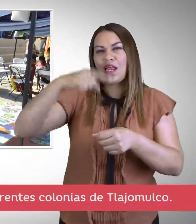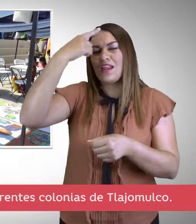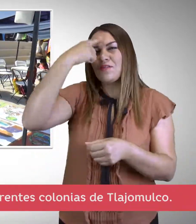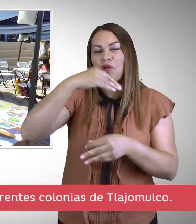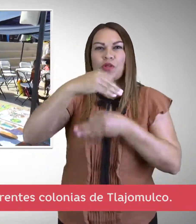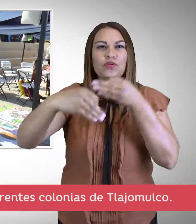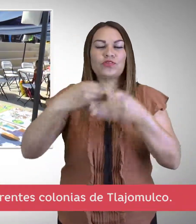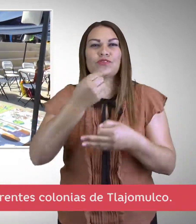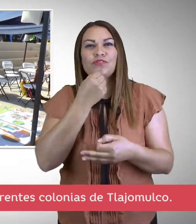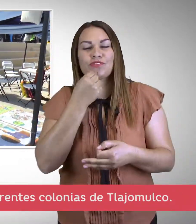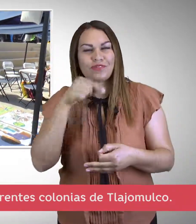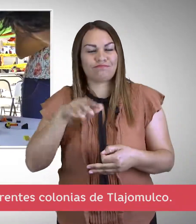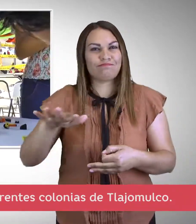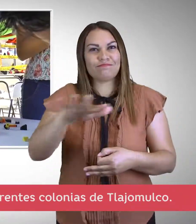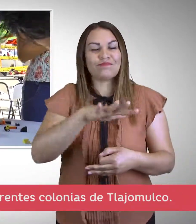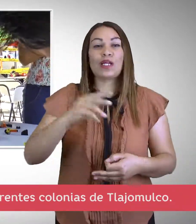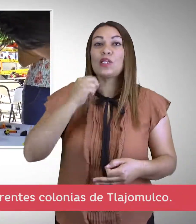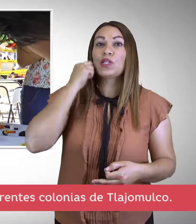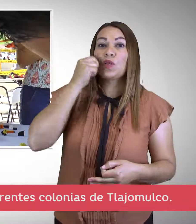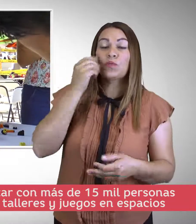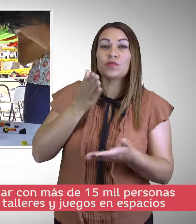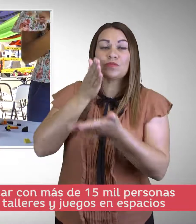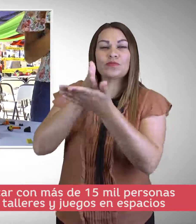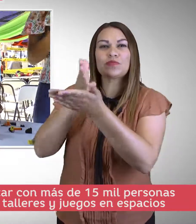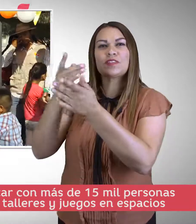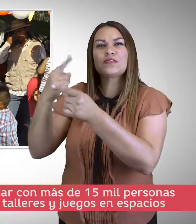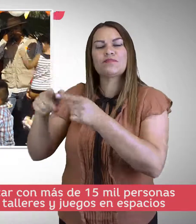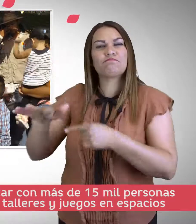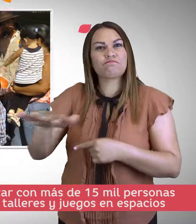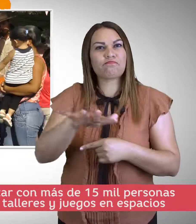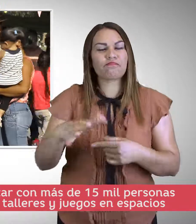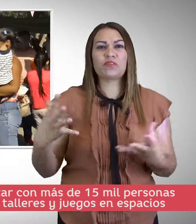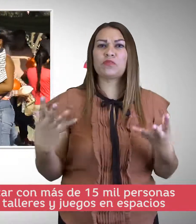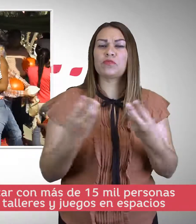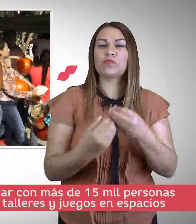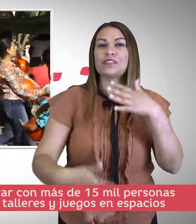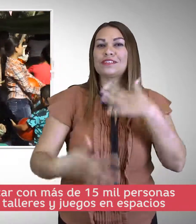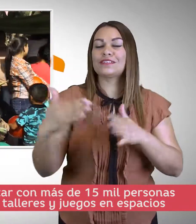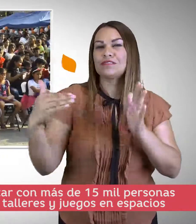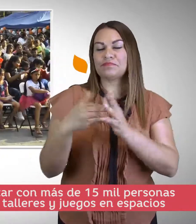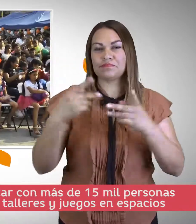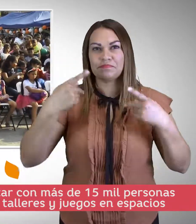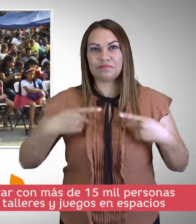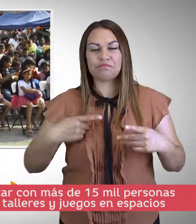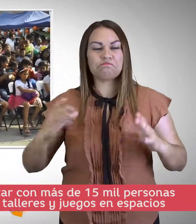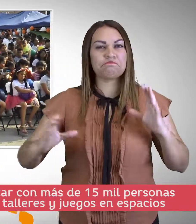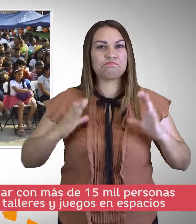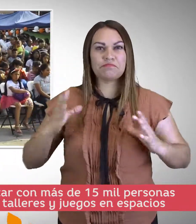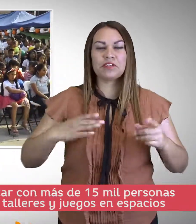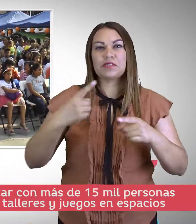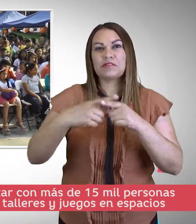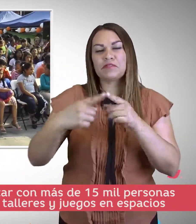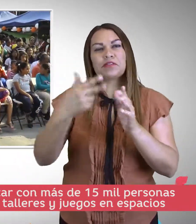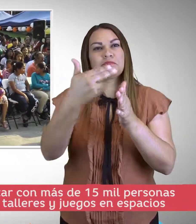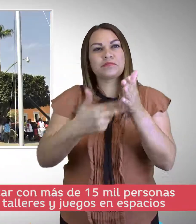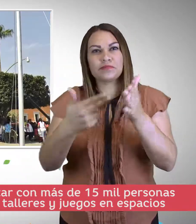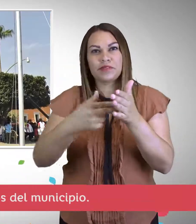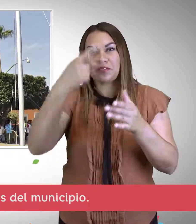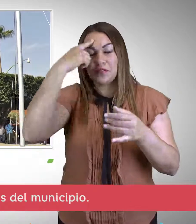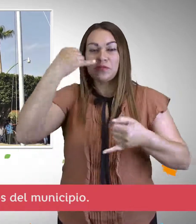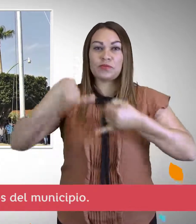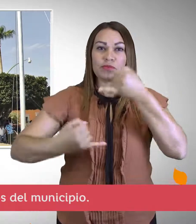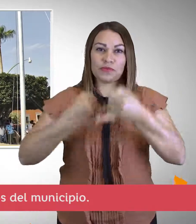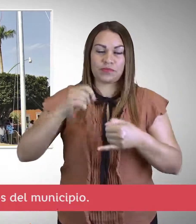para las niñas y niños en diferentes colones de Tlajomulco. El festival logró contar con más de 15 mil personas que disfrutaron de talleres y juegos en